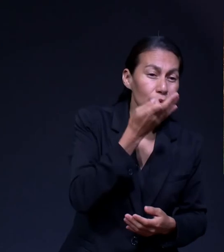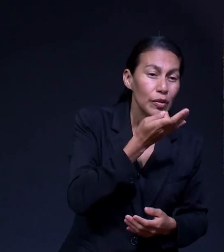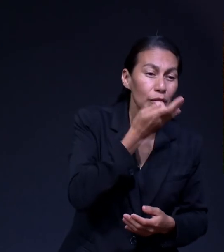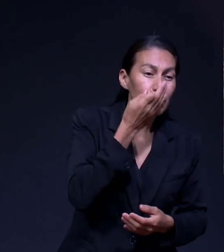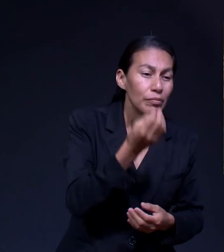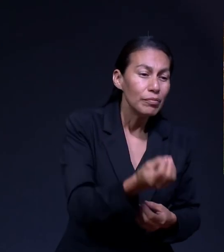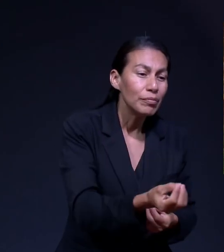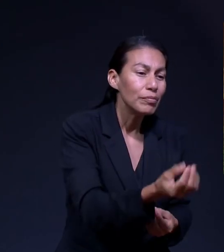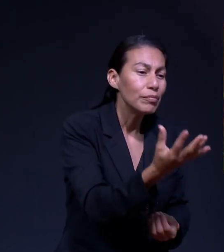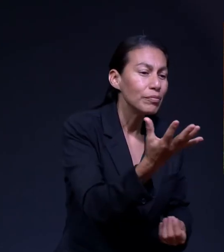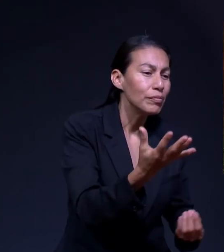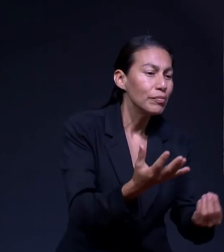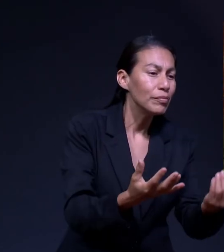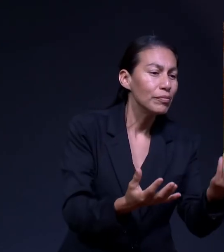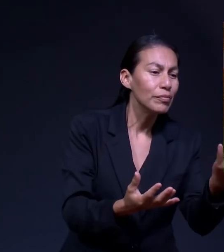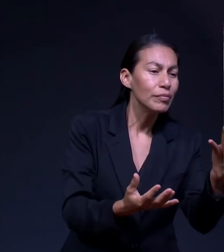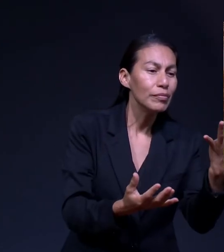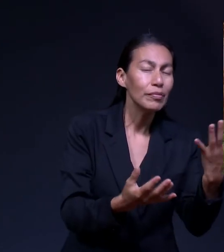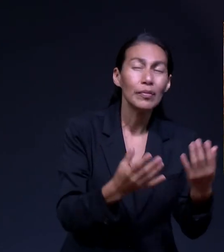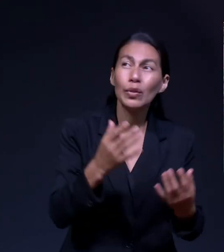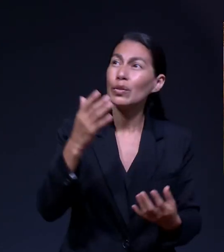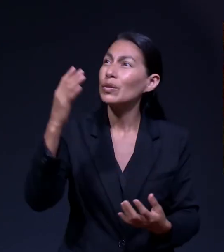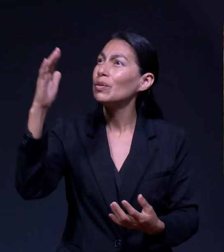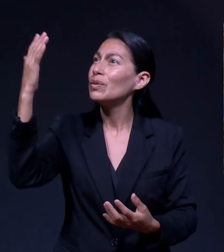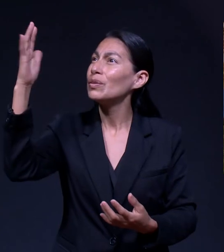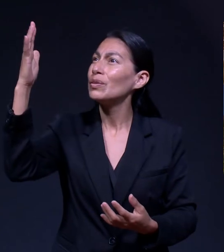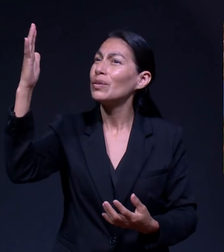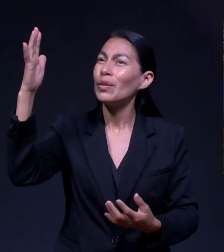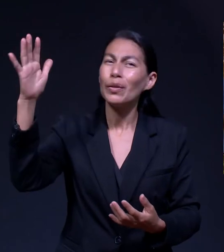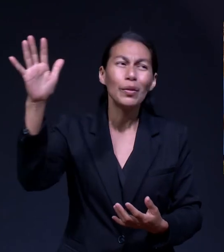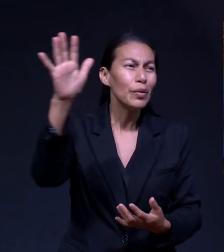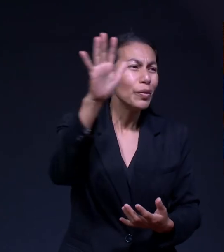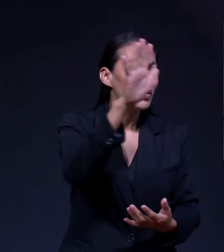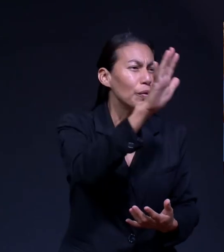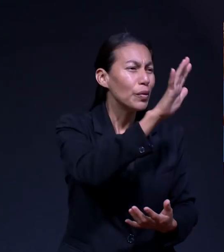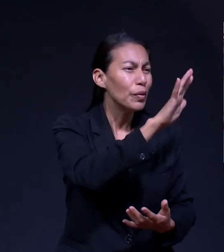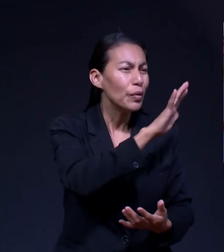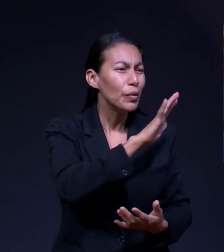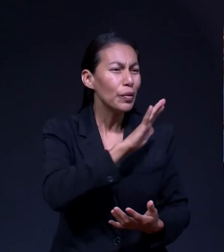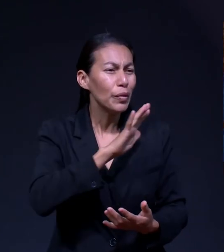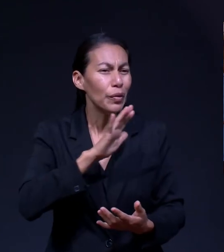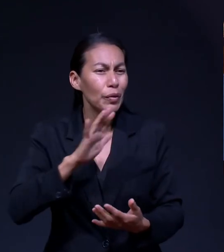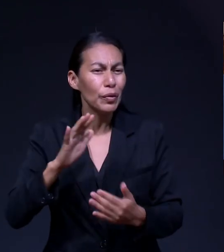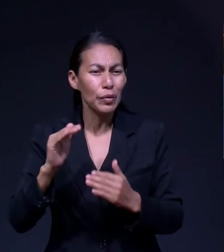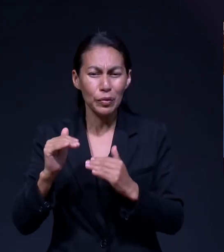La Flor Hasta El Sol Tu Sobre Sol